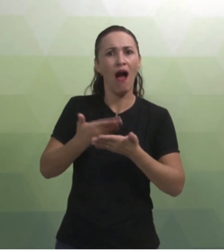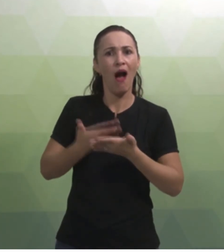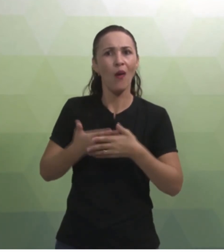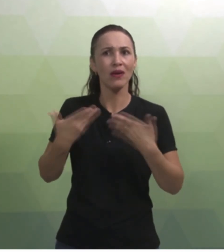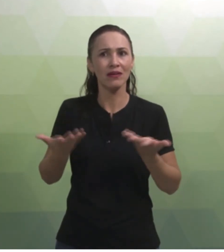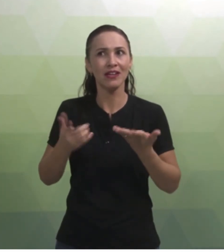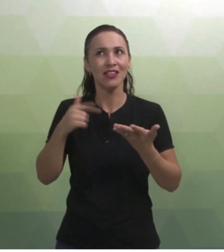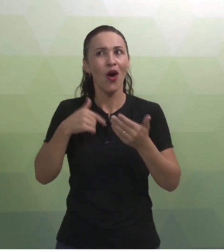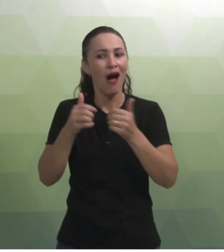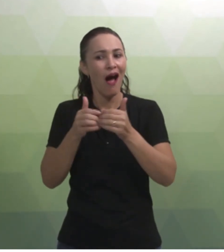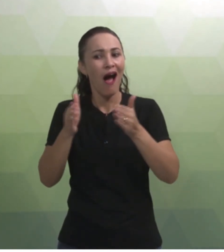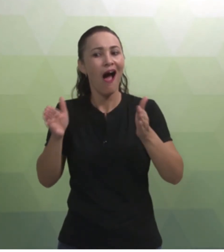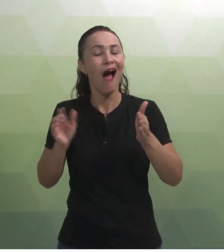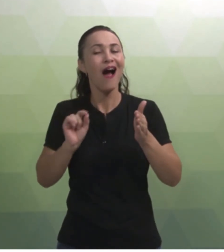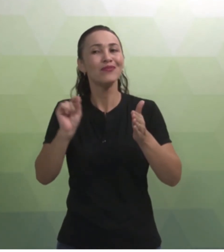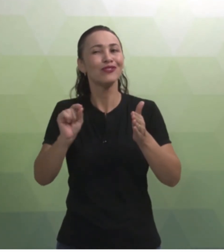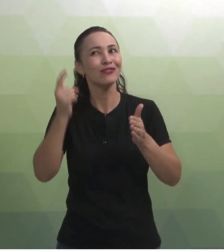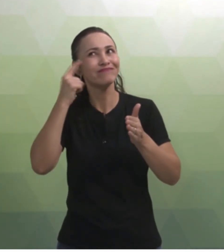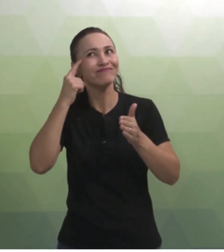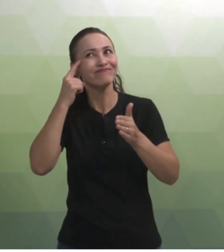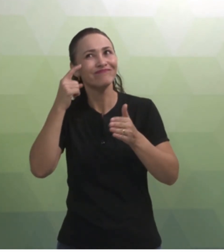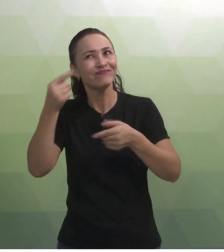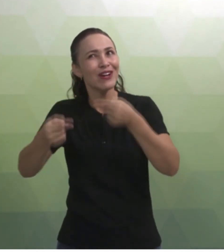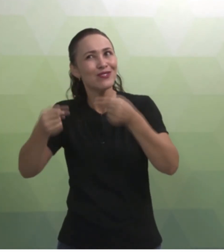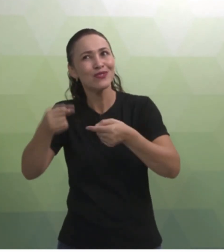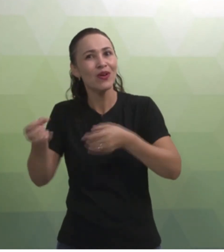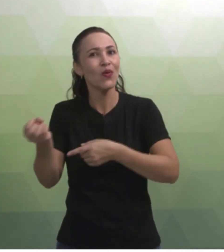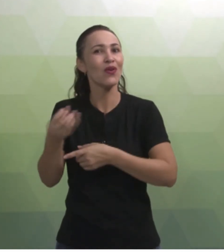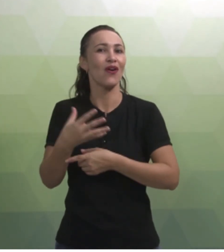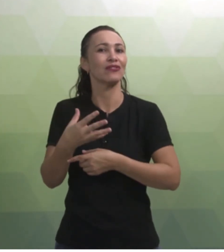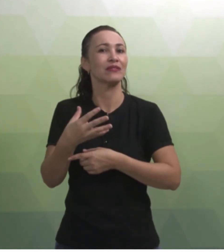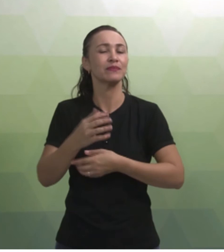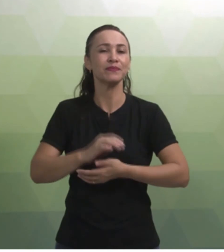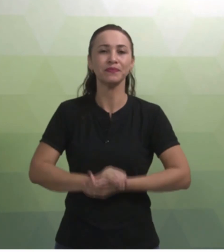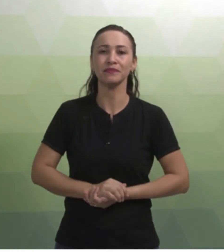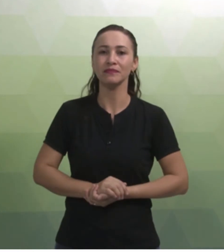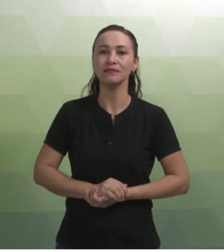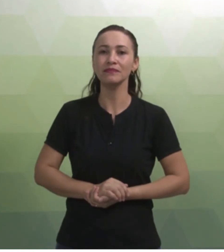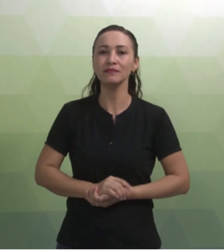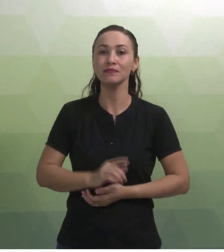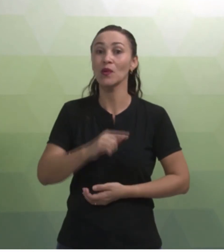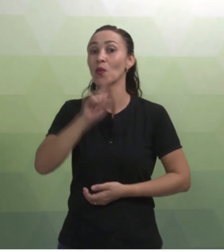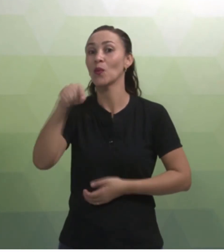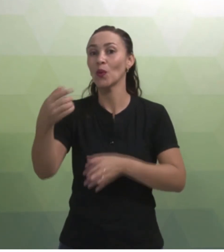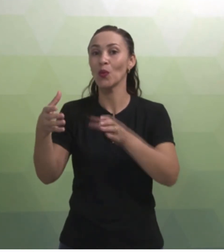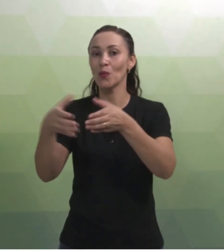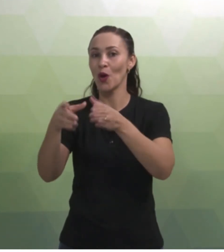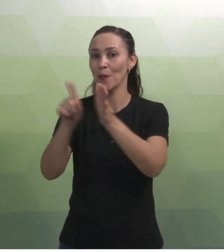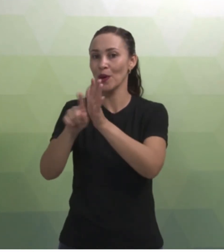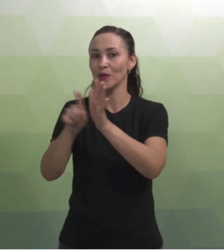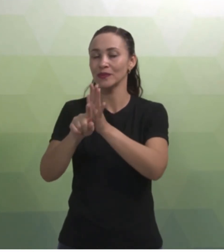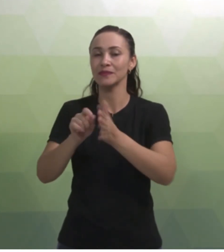não planeja a aula. Então, abre brechas para as novas discussões. Vamos para o próximo bloco.